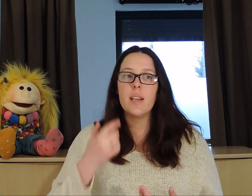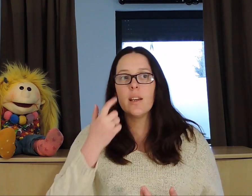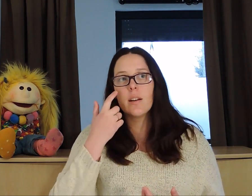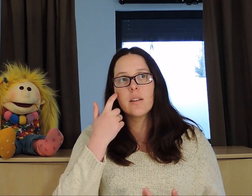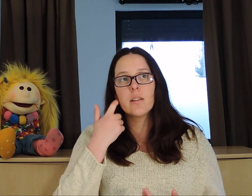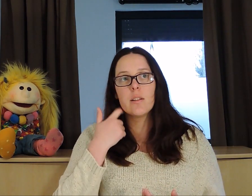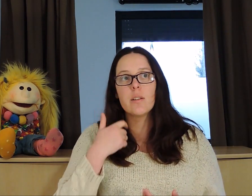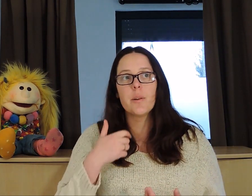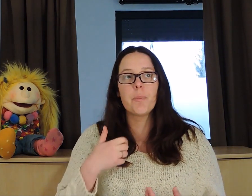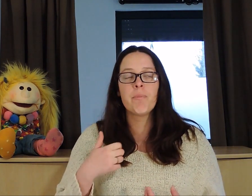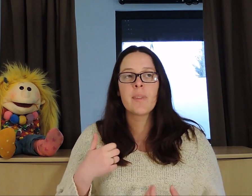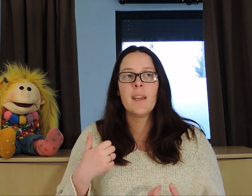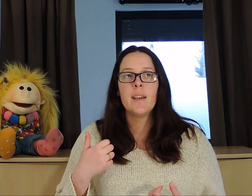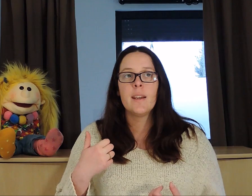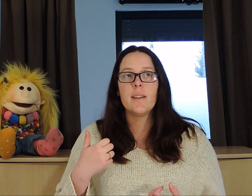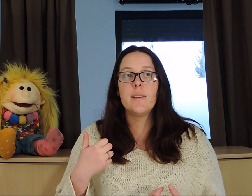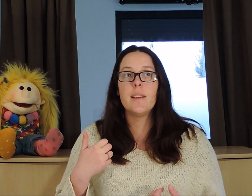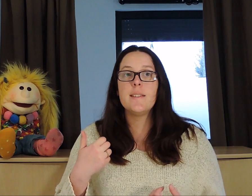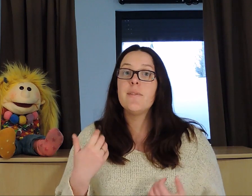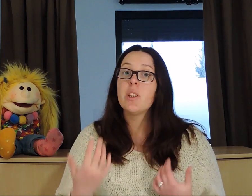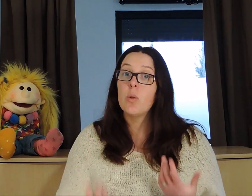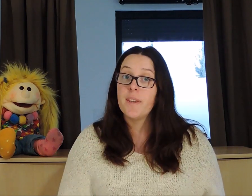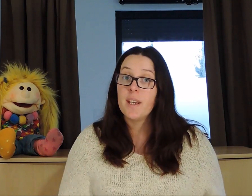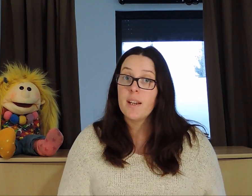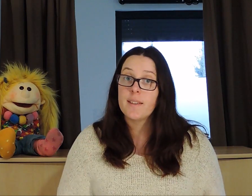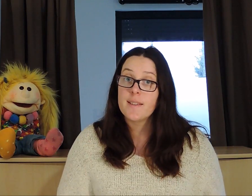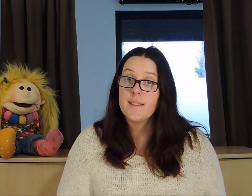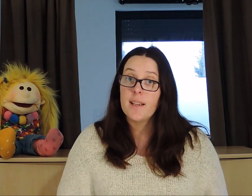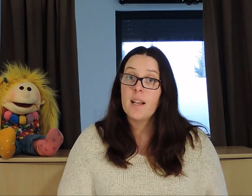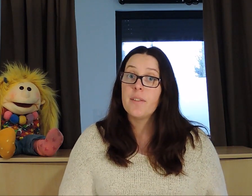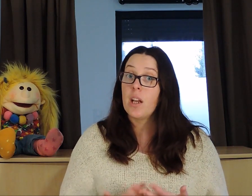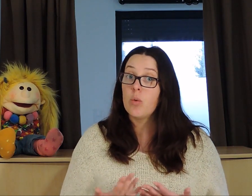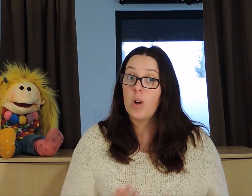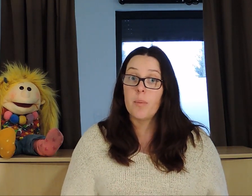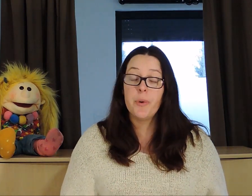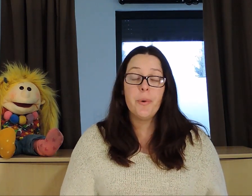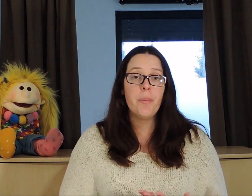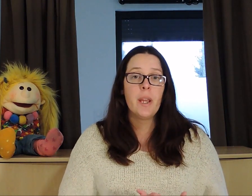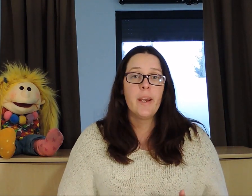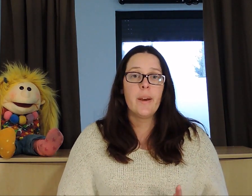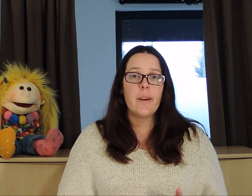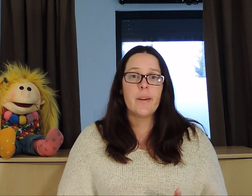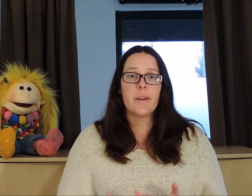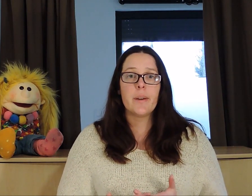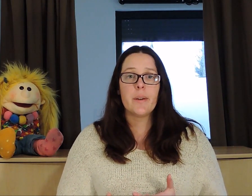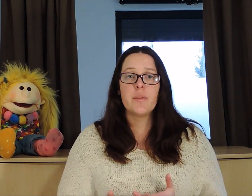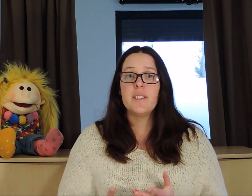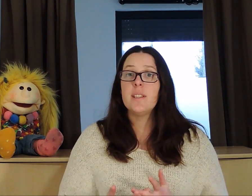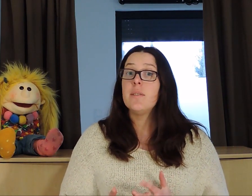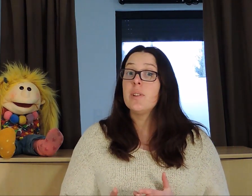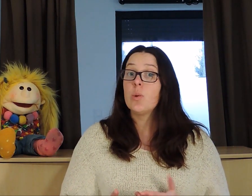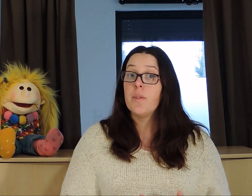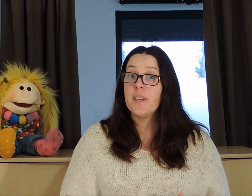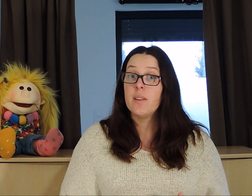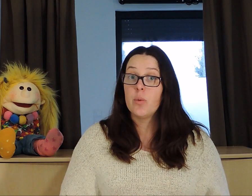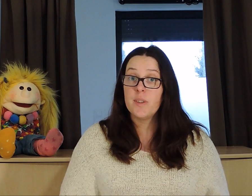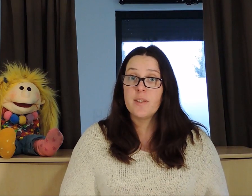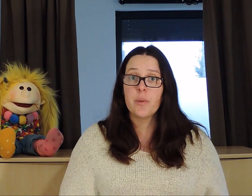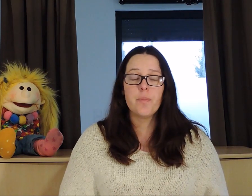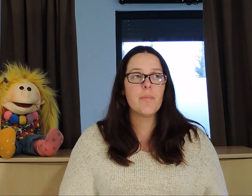des difficultés intestinales très couramment. Aussi des difficultés d'audition